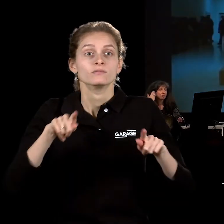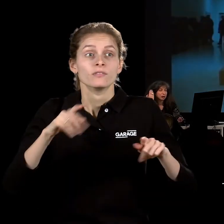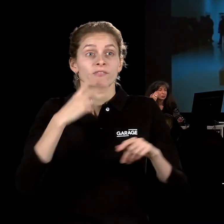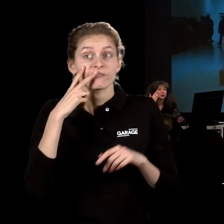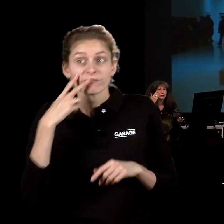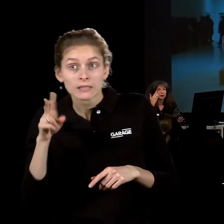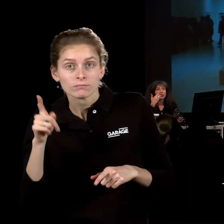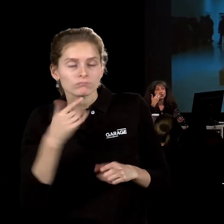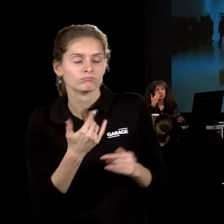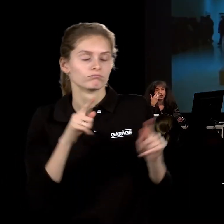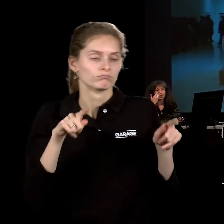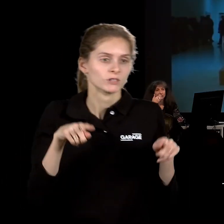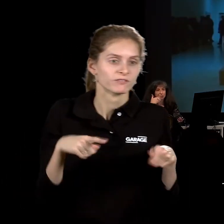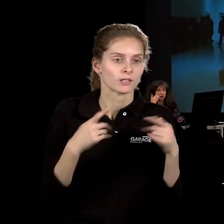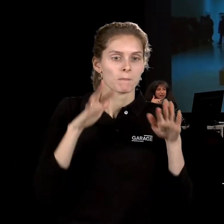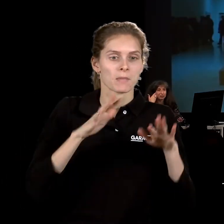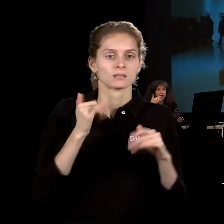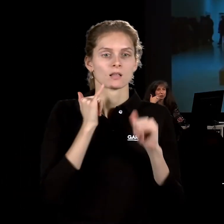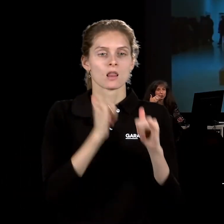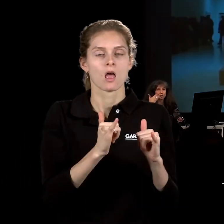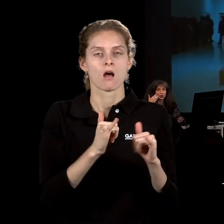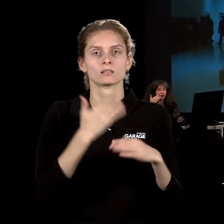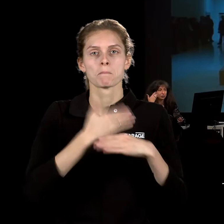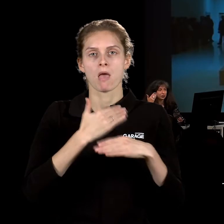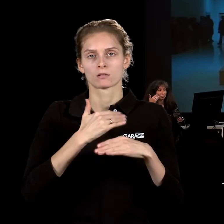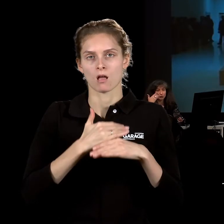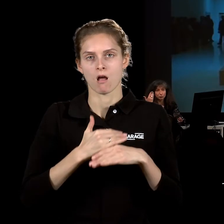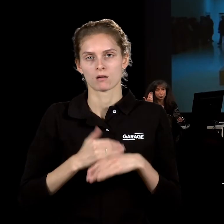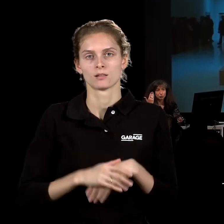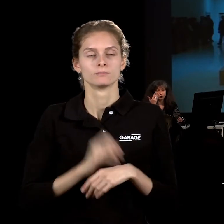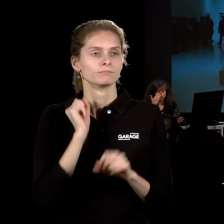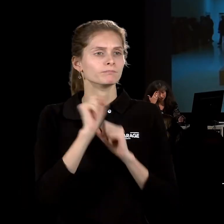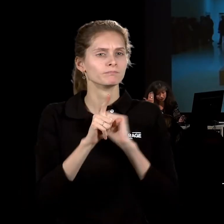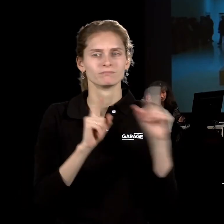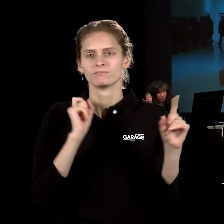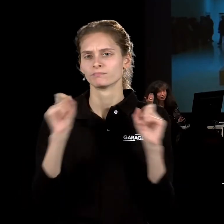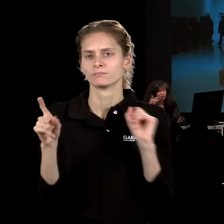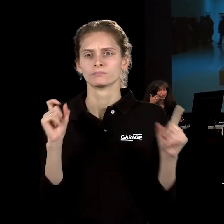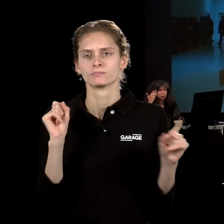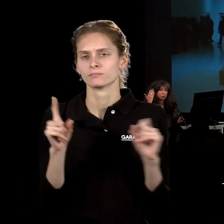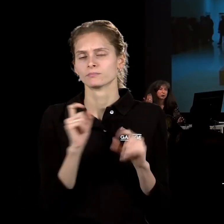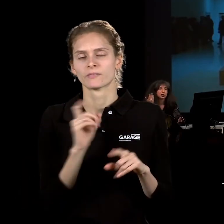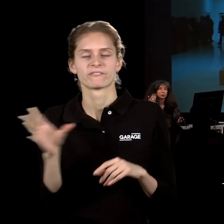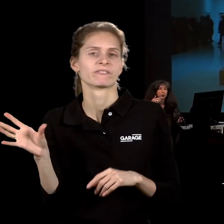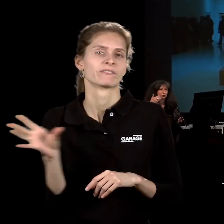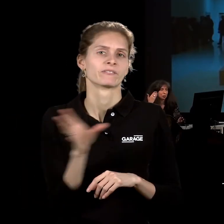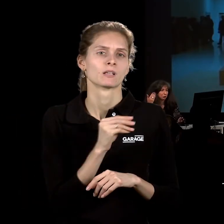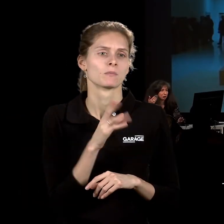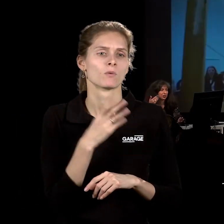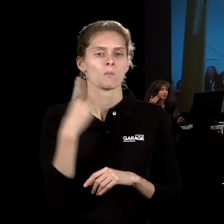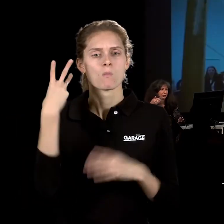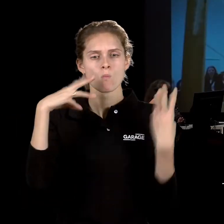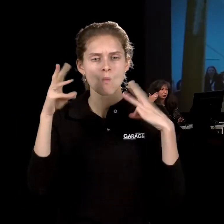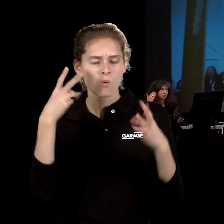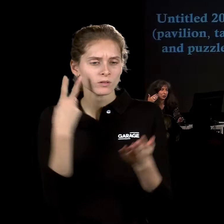как место спектакля, опять-таки, отдавая её в распоряжение всем возможным. Может быть, показ мод, может